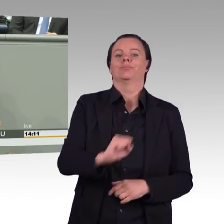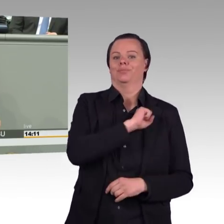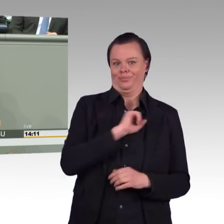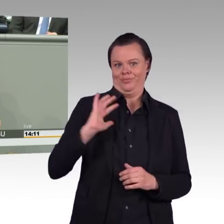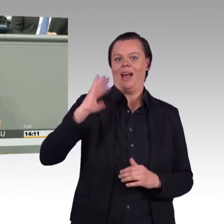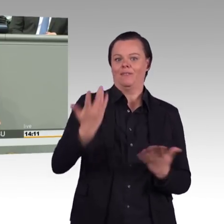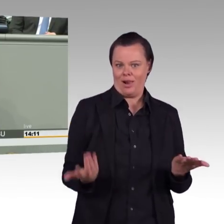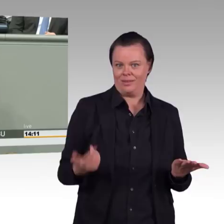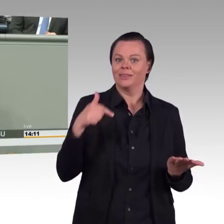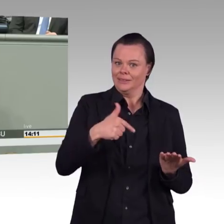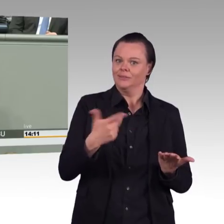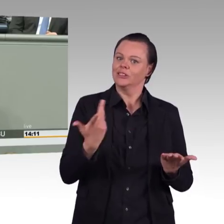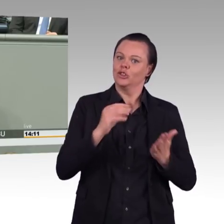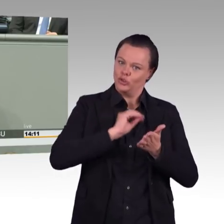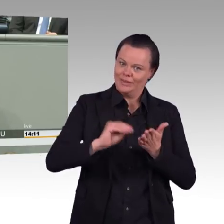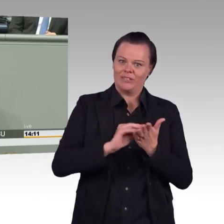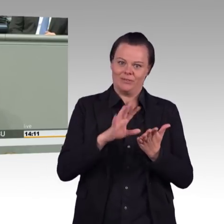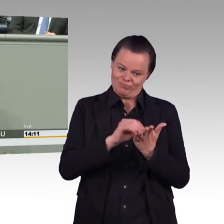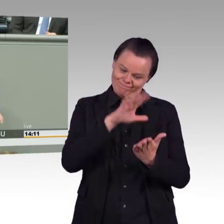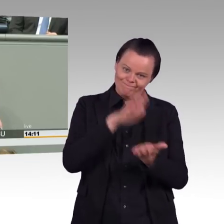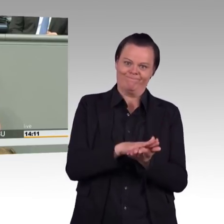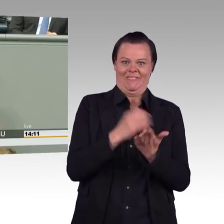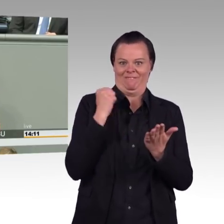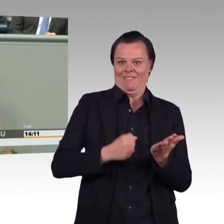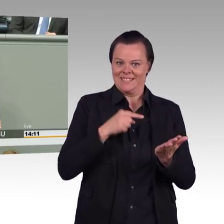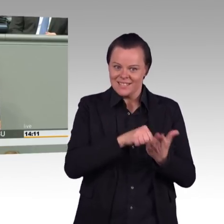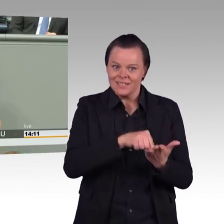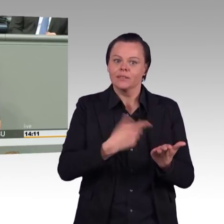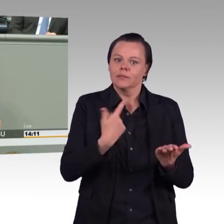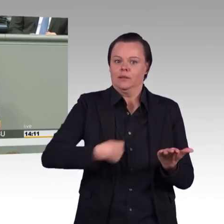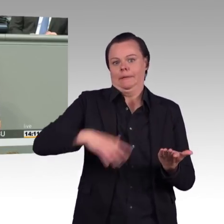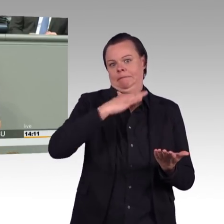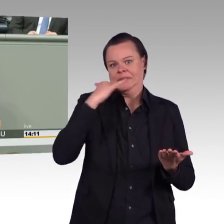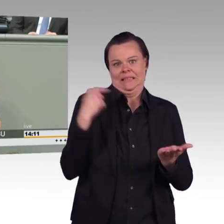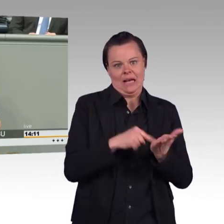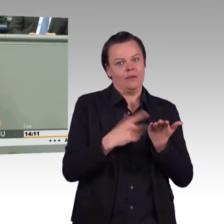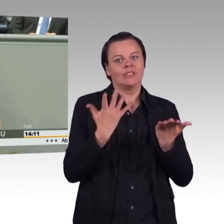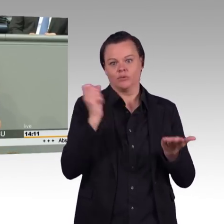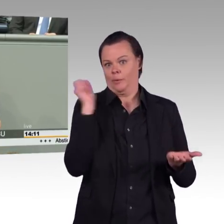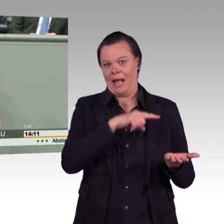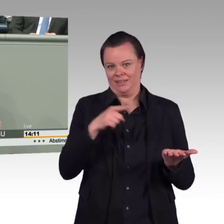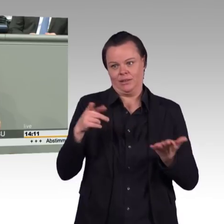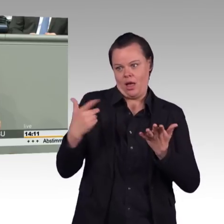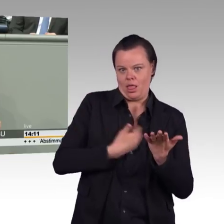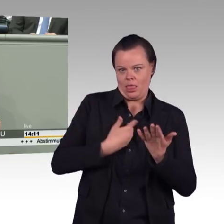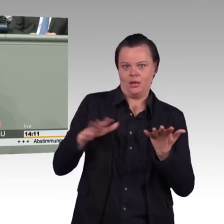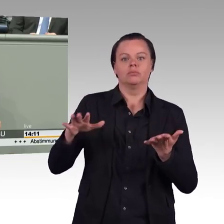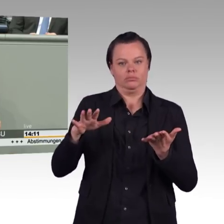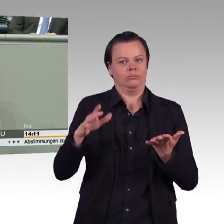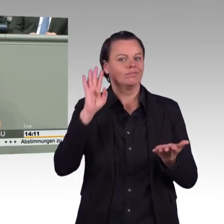in der Begründung. Und das ist aus meiner Sicht ein gravierender Fehler. Ich habe bereits am 29. November letzten